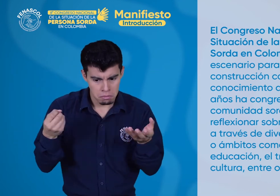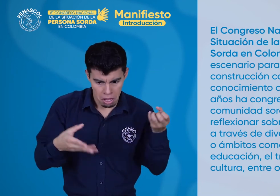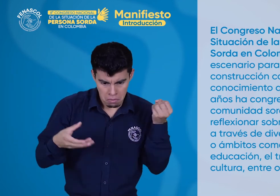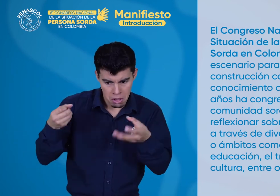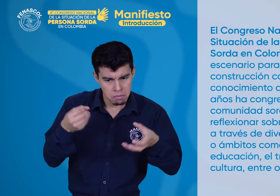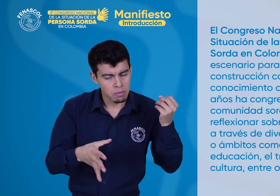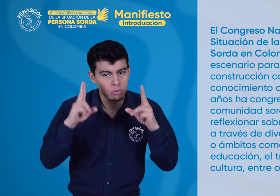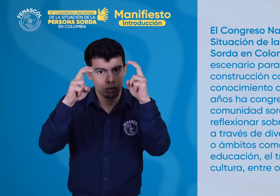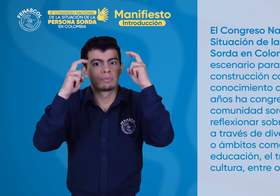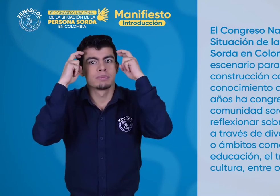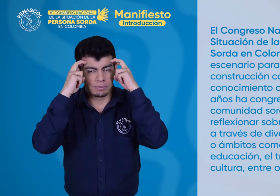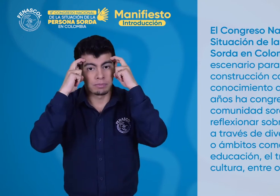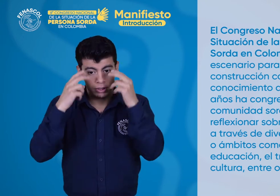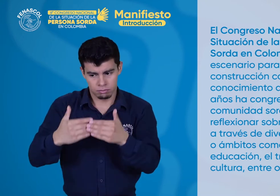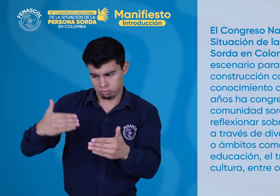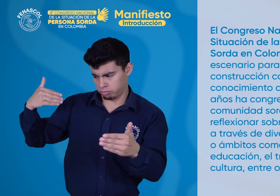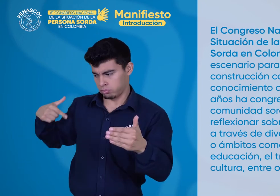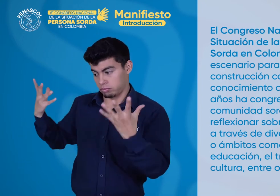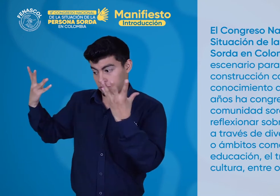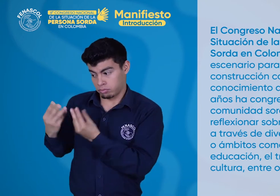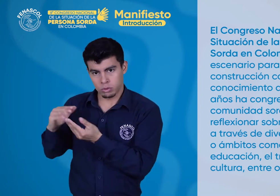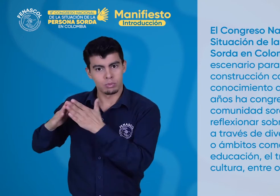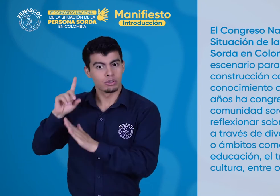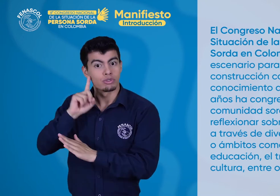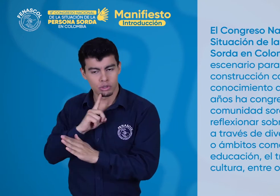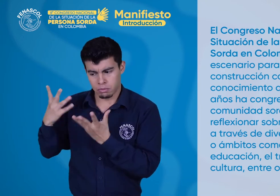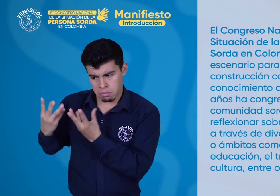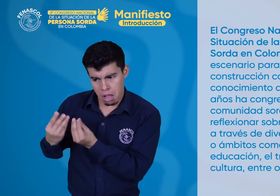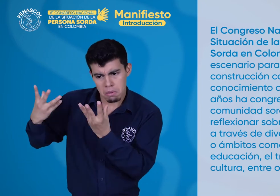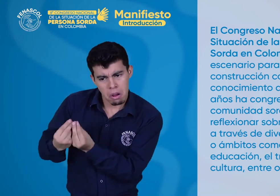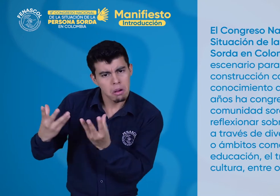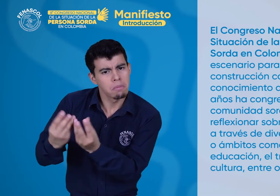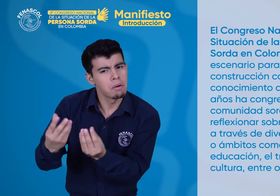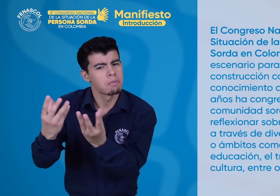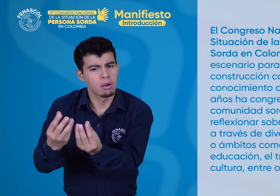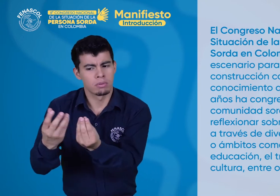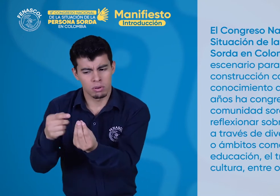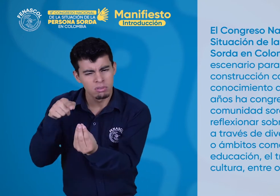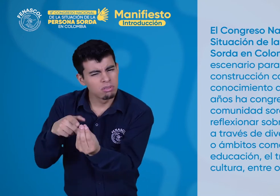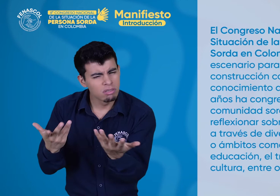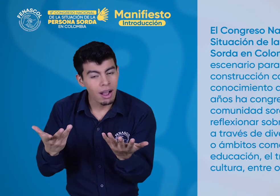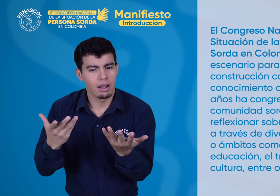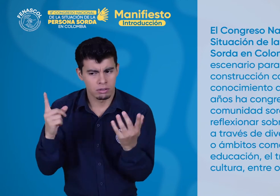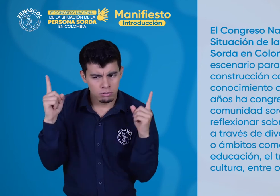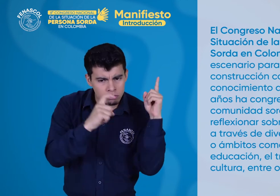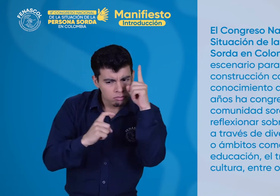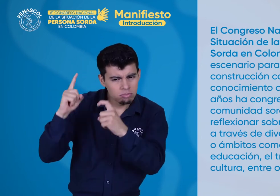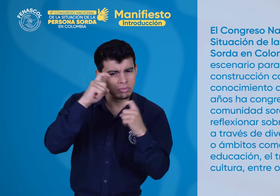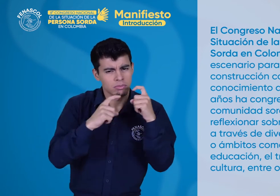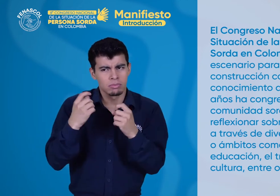de conocimientos que durante años ha congregado a la comunidad sorda a reflexionar sobre su realidad a